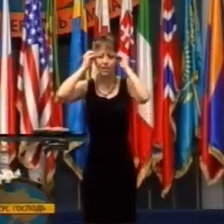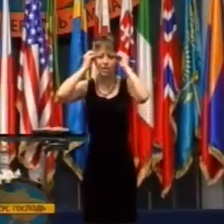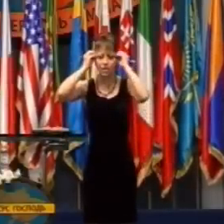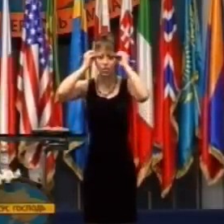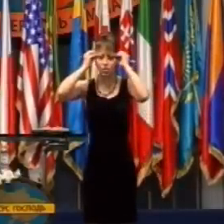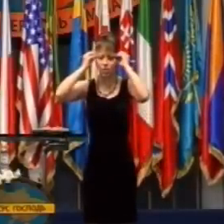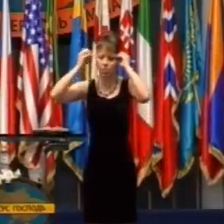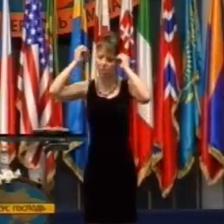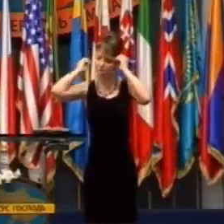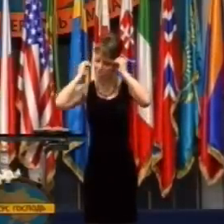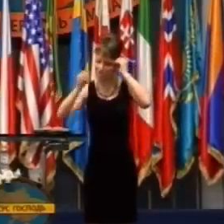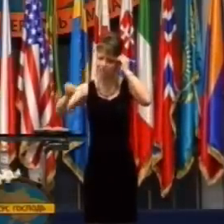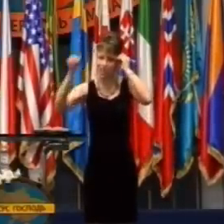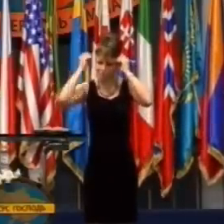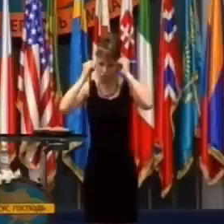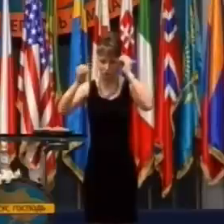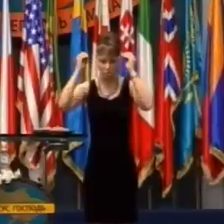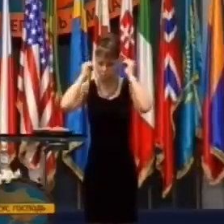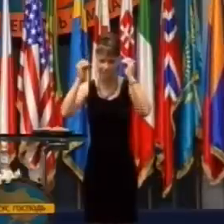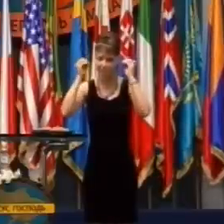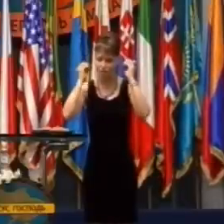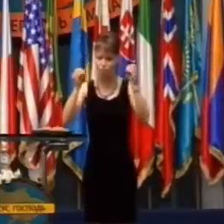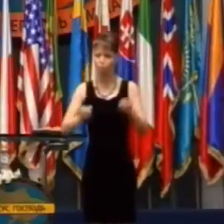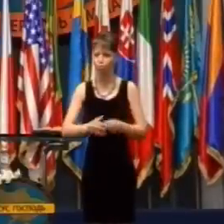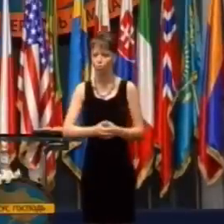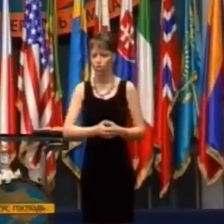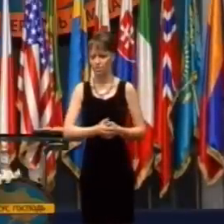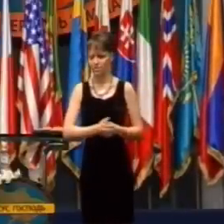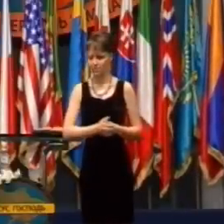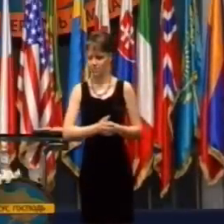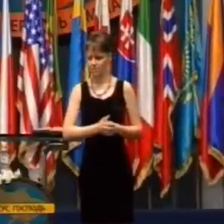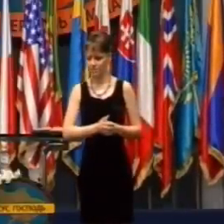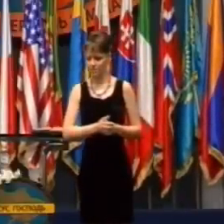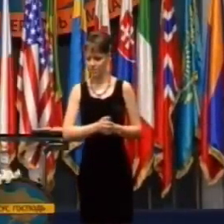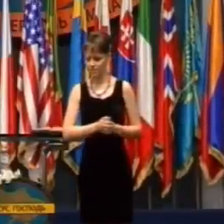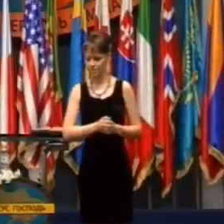Nedovolil som svojej mysli, aby rozmýšľala nad niečím iným.